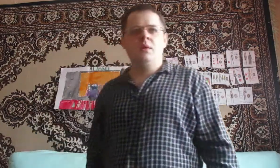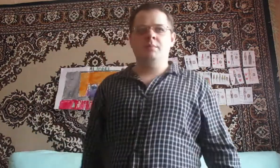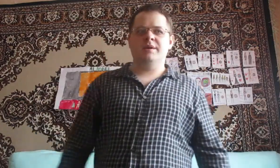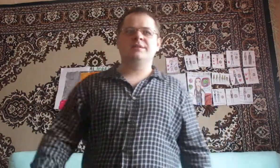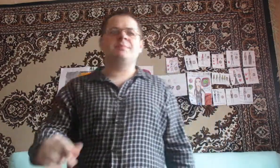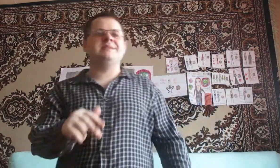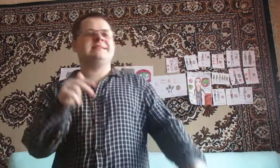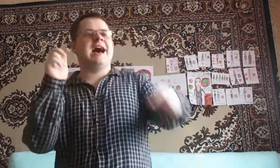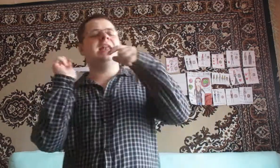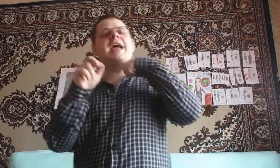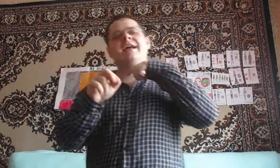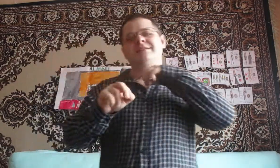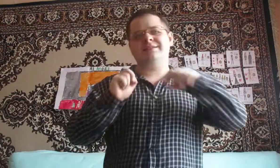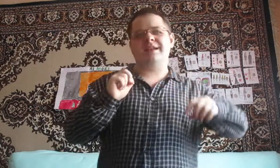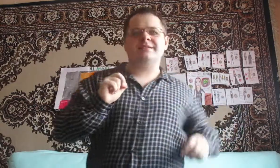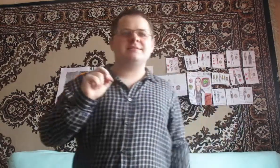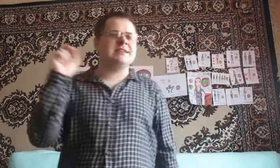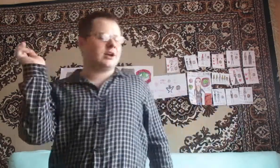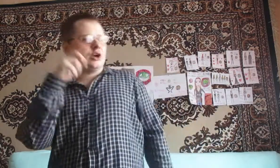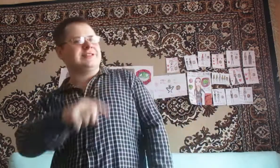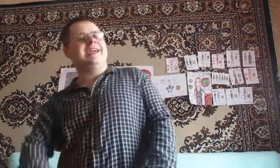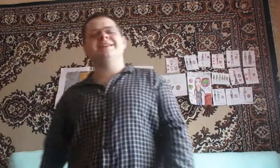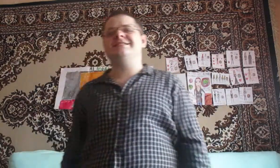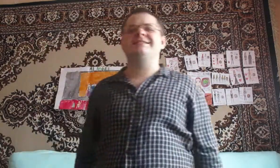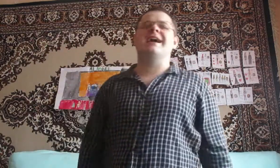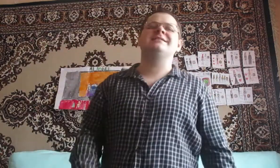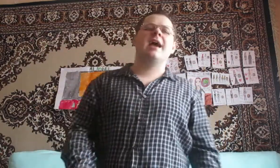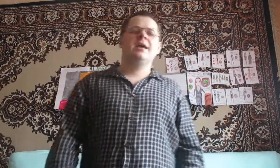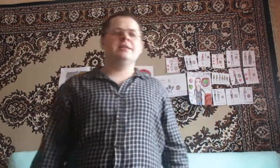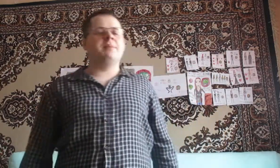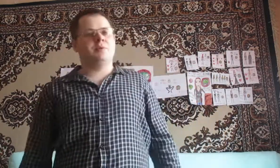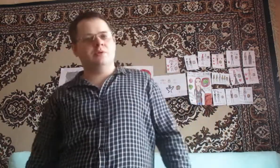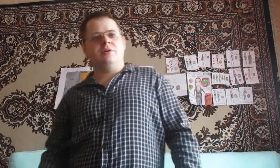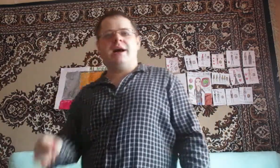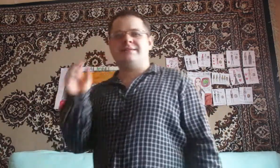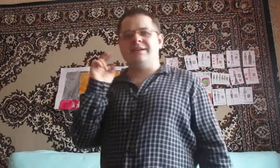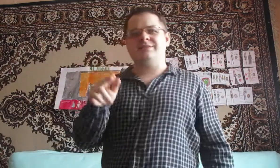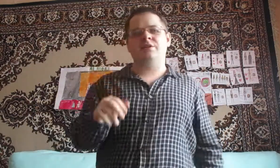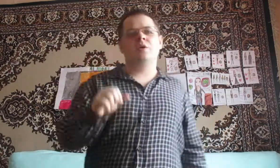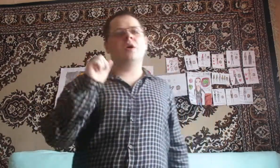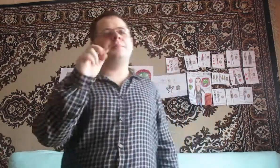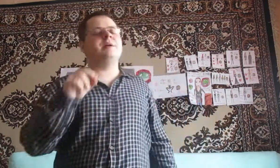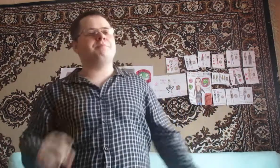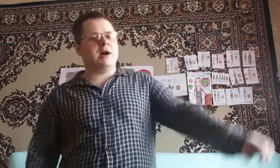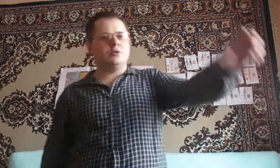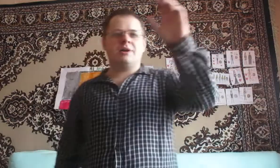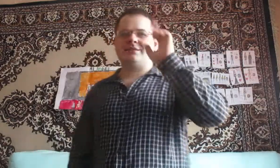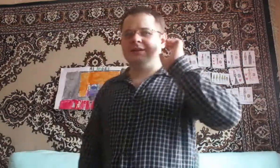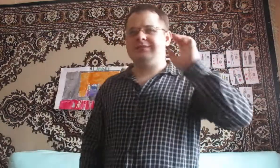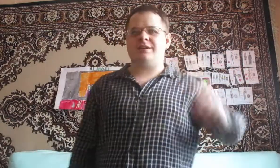Мы написали этот трэм для всех крутых дискотек Для полуоткрытых слов и полуоткрытых